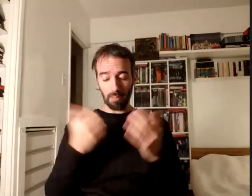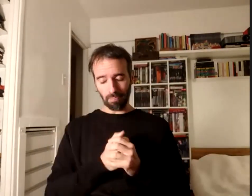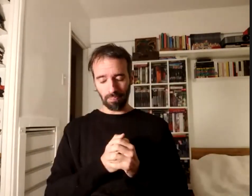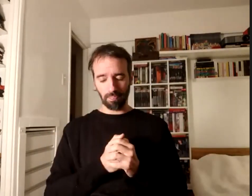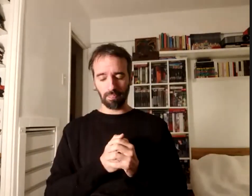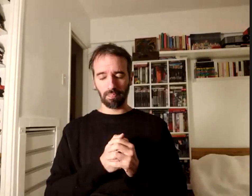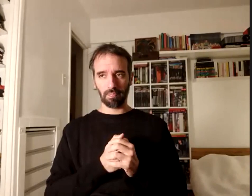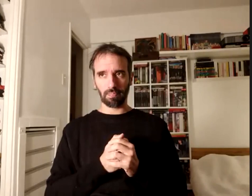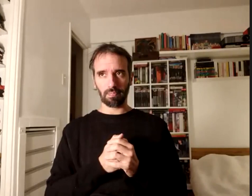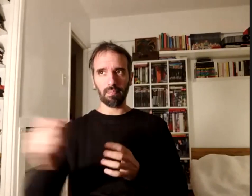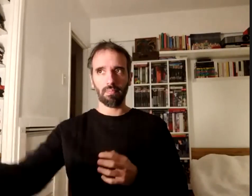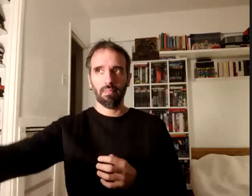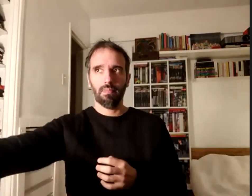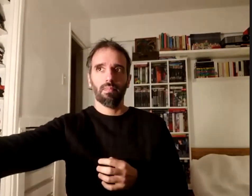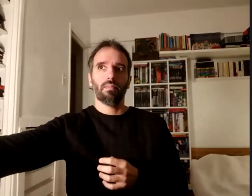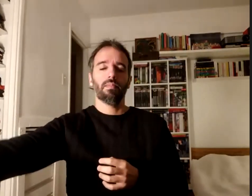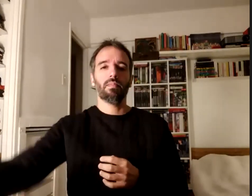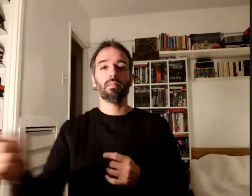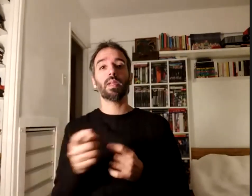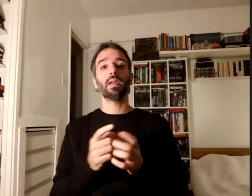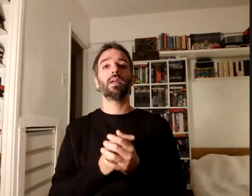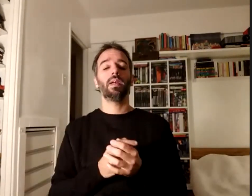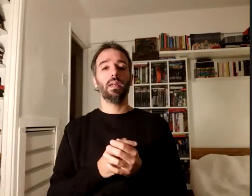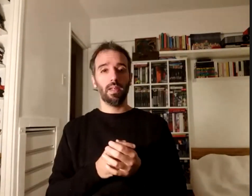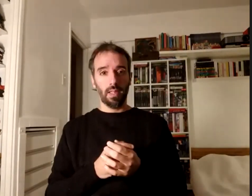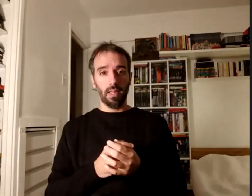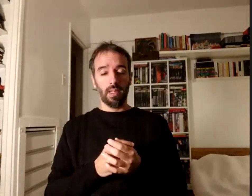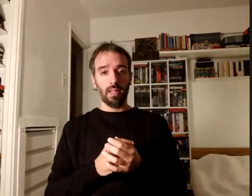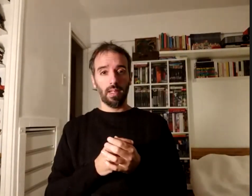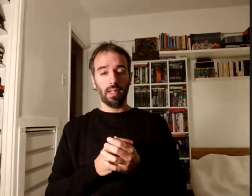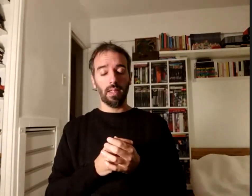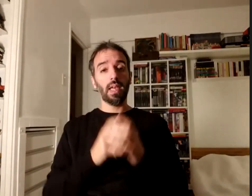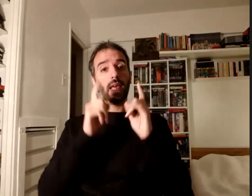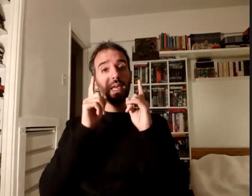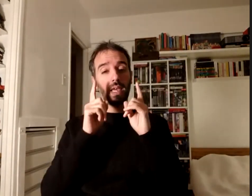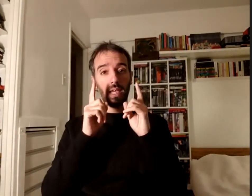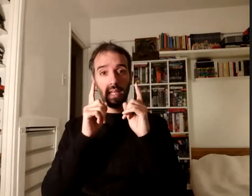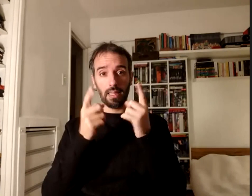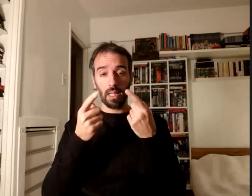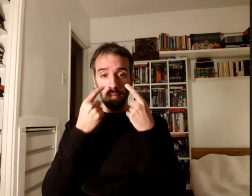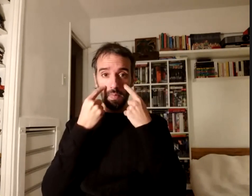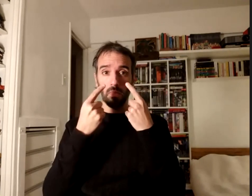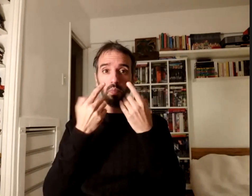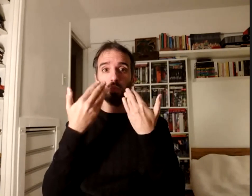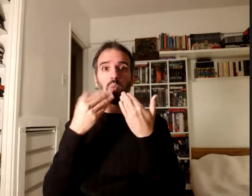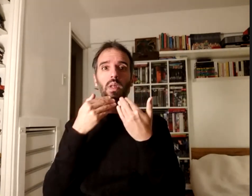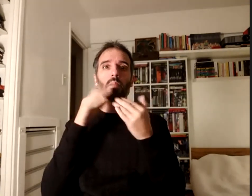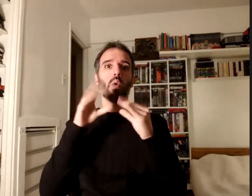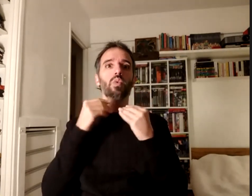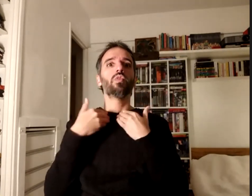y bueno y también voy a quizás me escuchan en un ritmo un poco pausado tiene